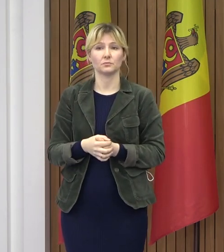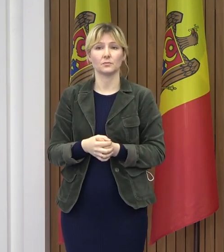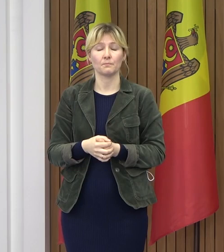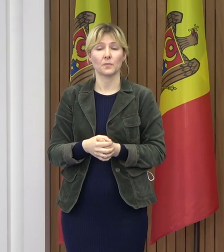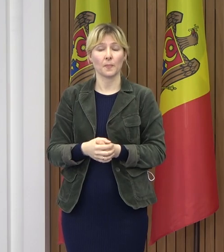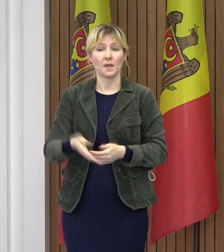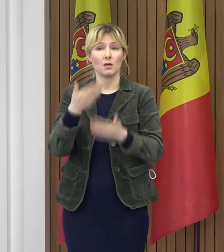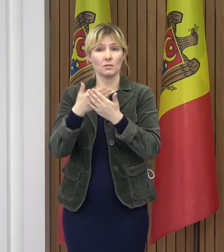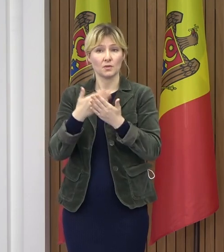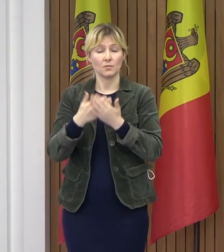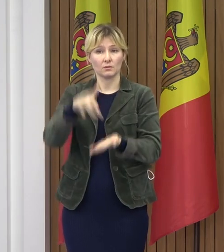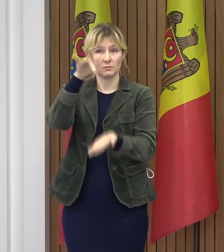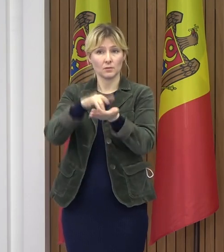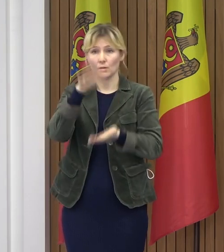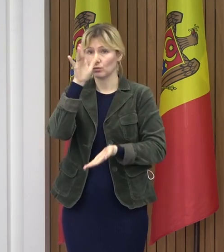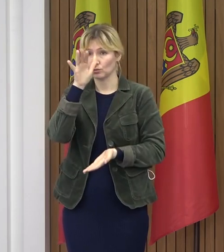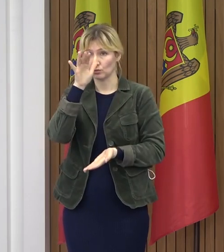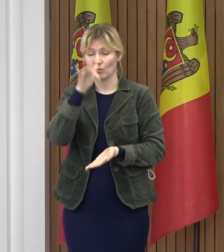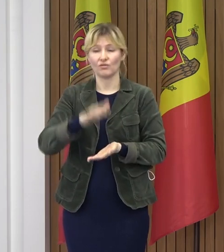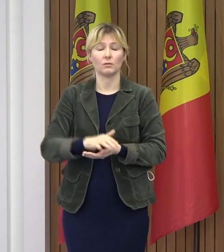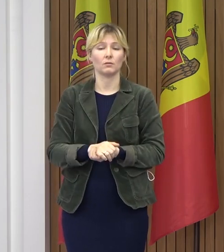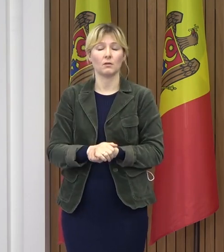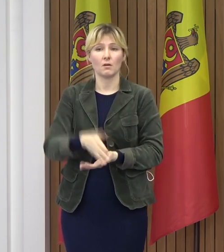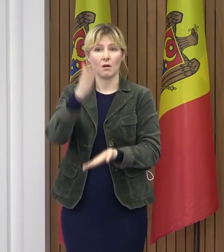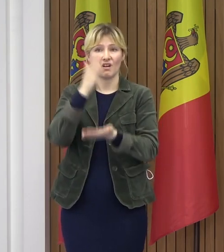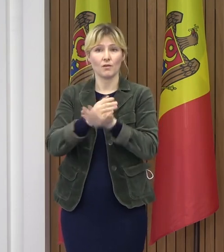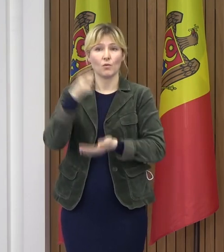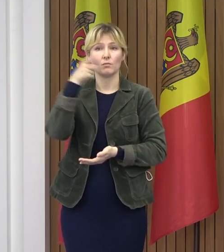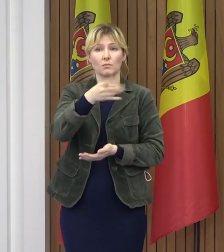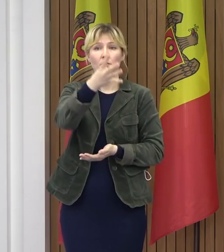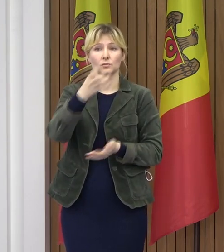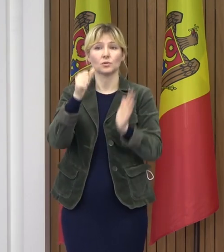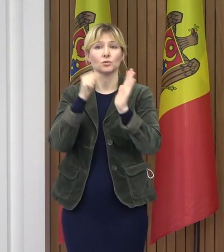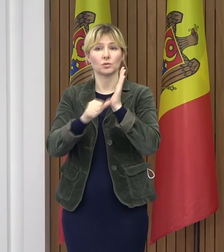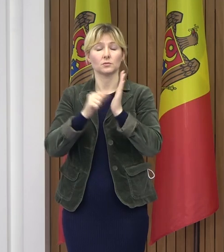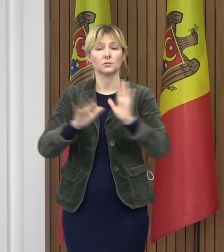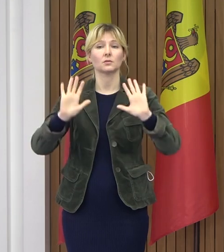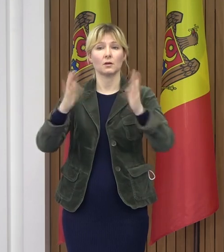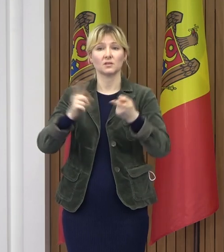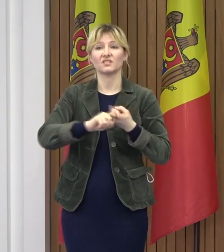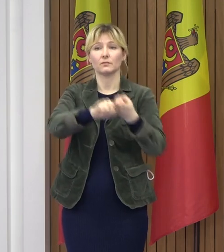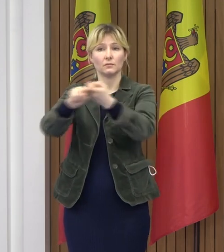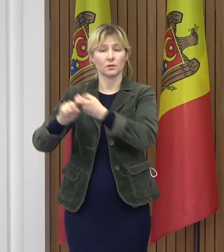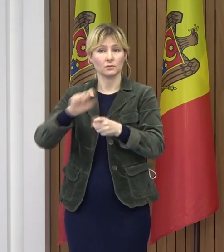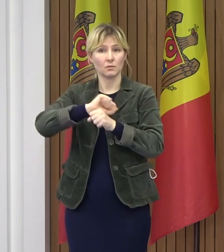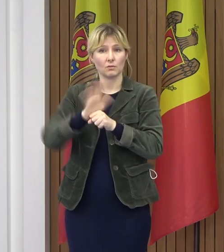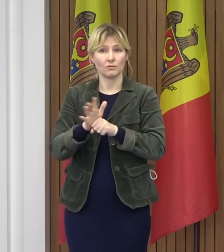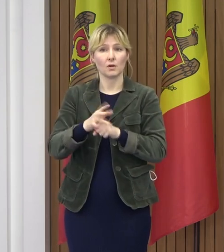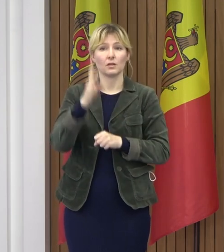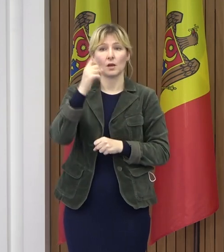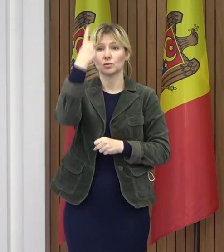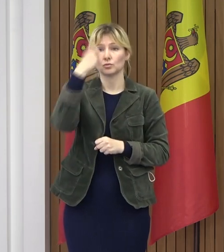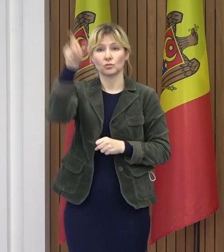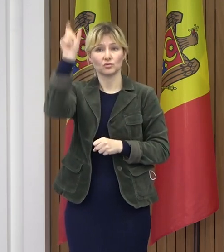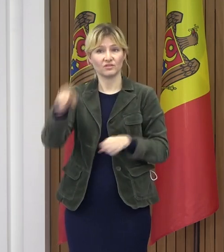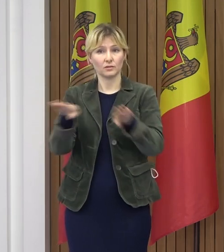Exemplul municipului Chișinău avem 1460 de cazuri de infectări la 100 de mii